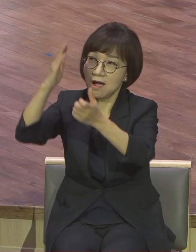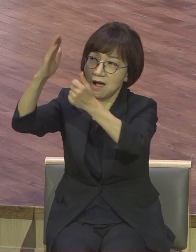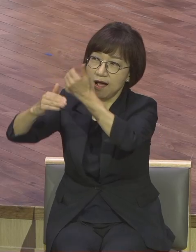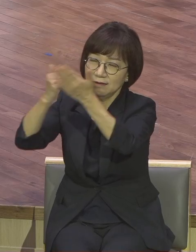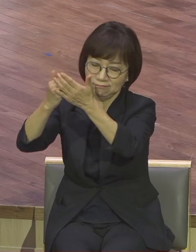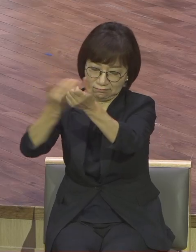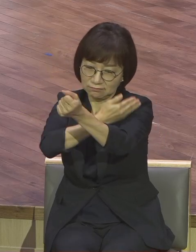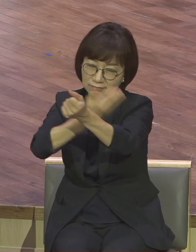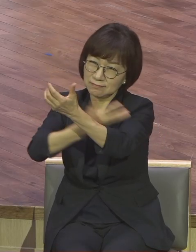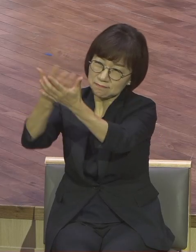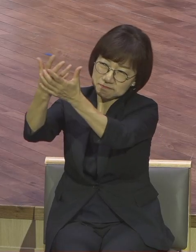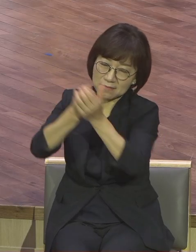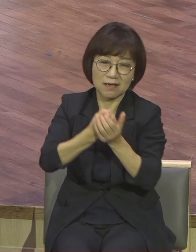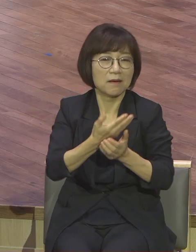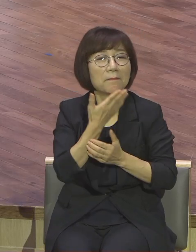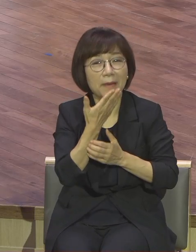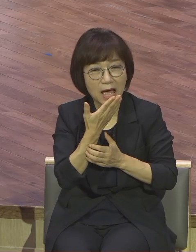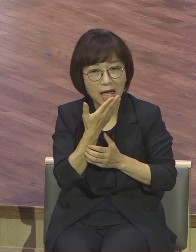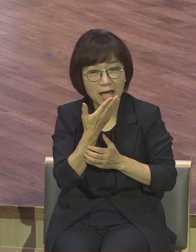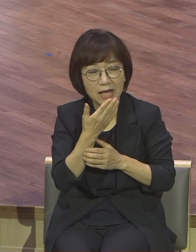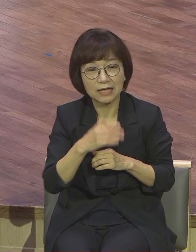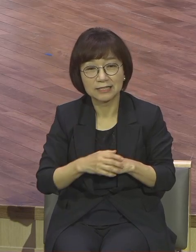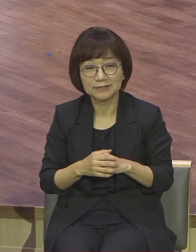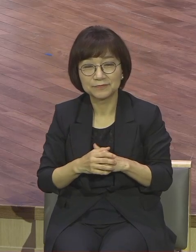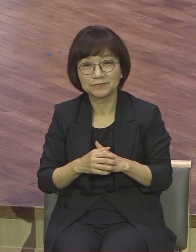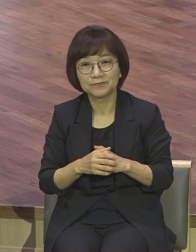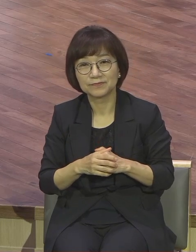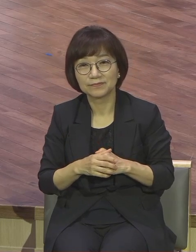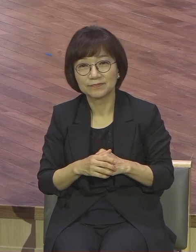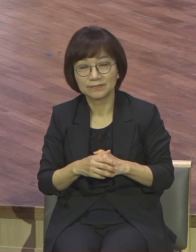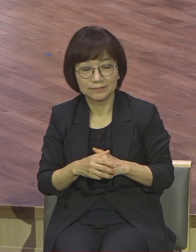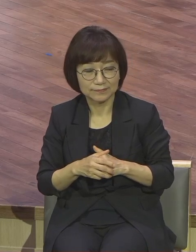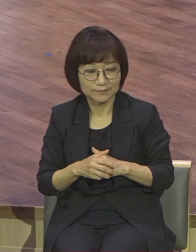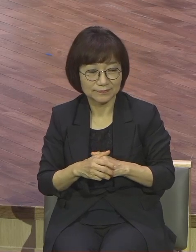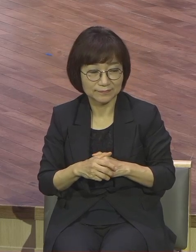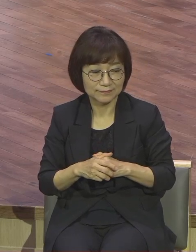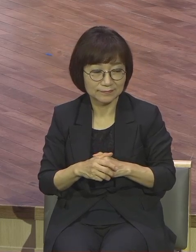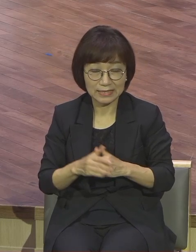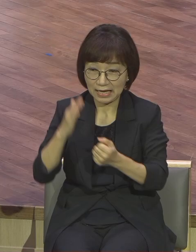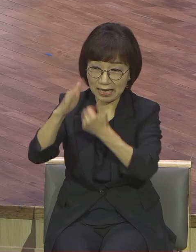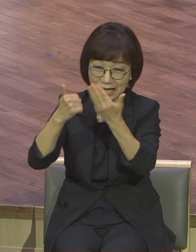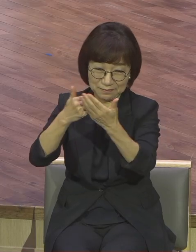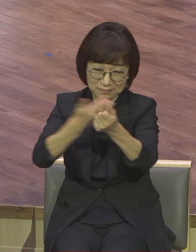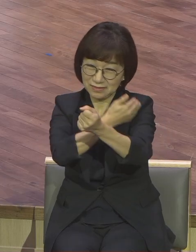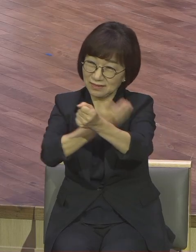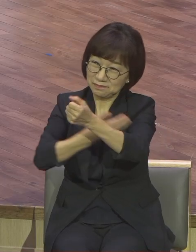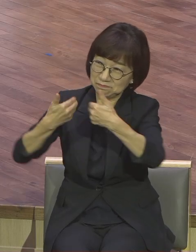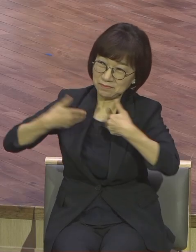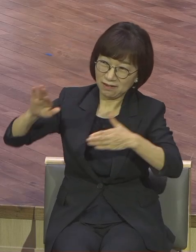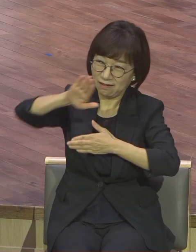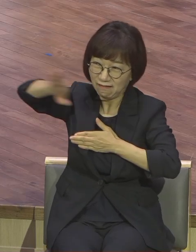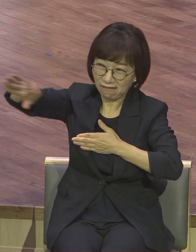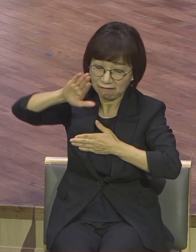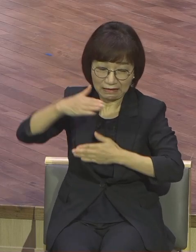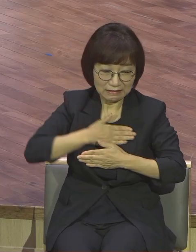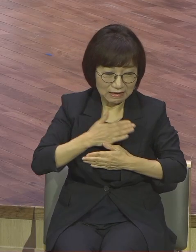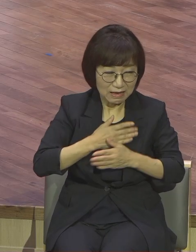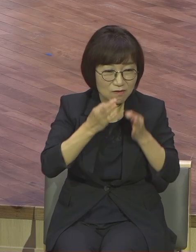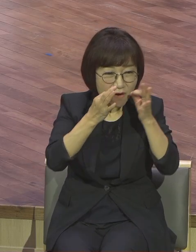하나님 능력을 안 받고 내가 하니까 문제가 생기잖아요 하나님의 일은 하나님의 힘을